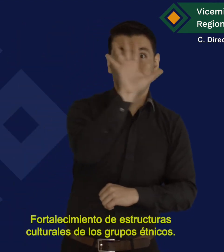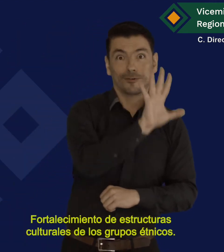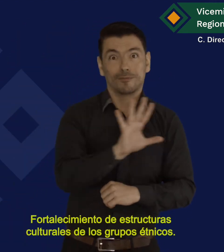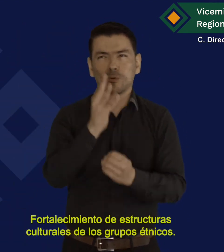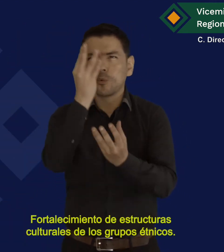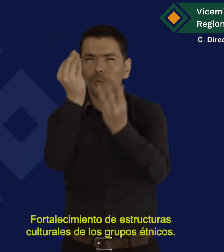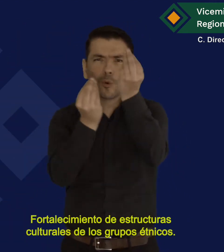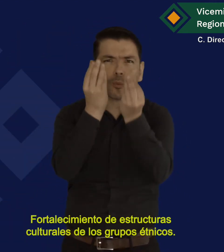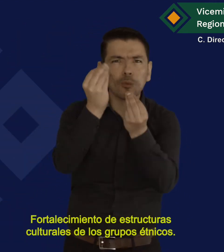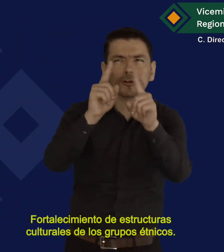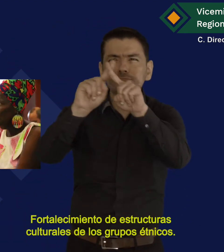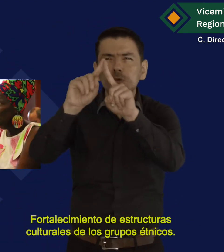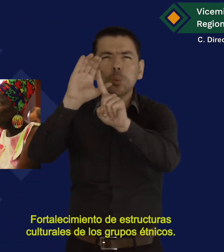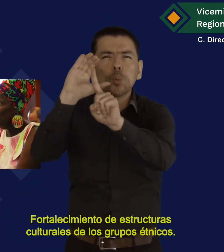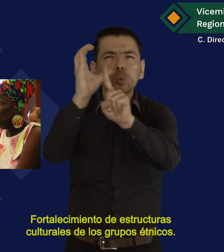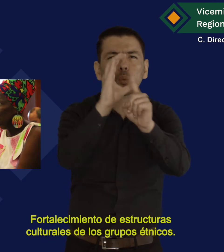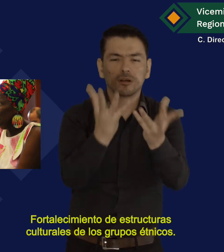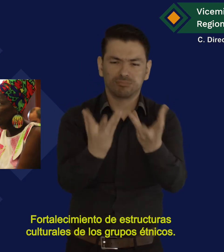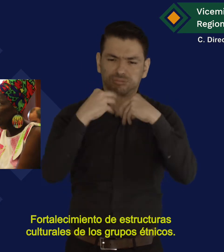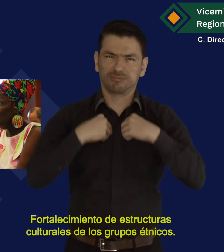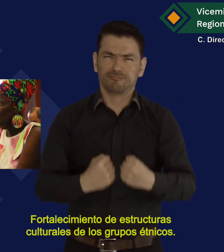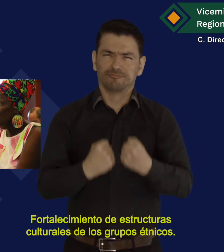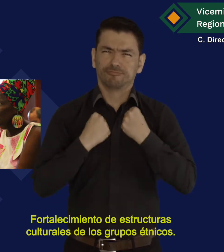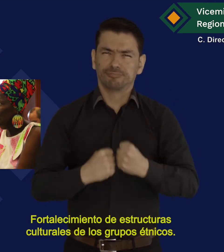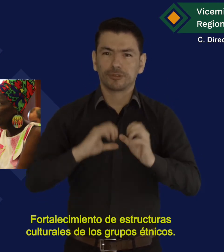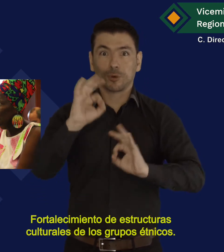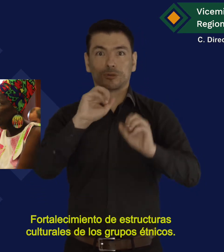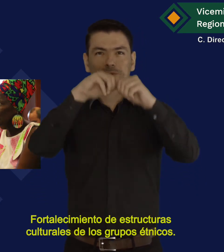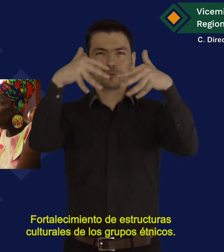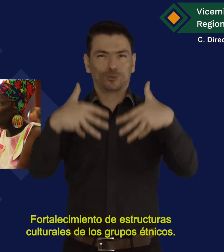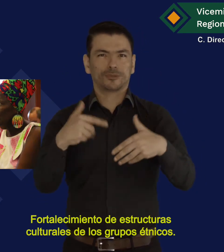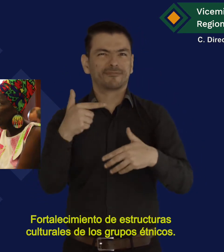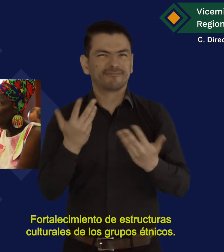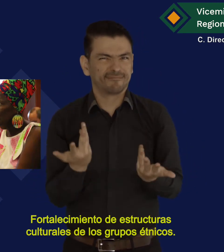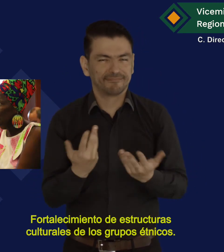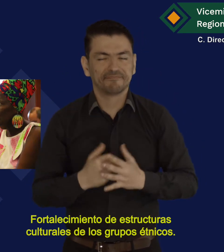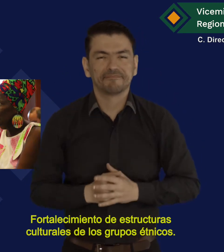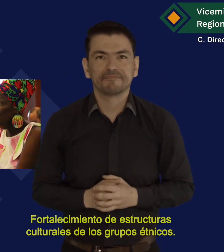Fortalecimiento de estructuras culturales de los grupos étnicos